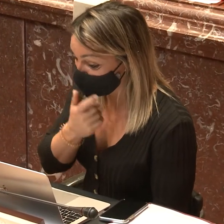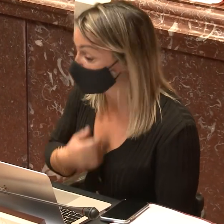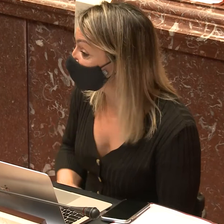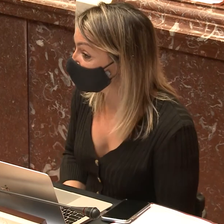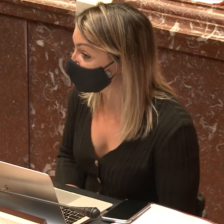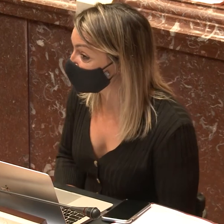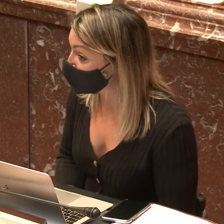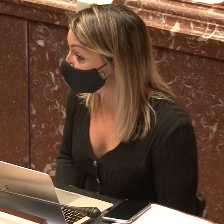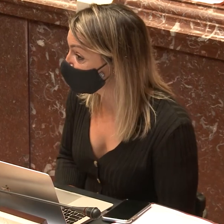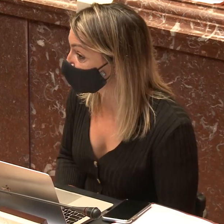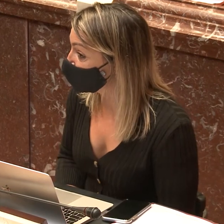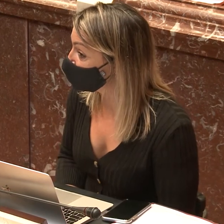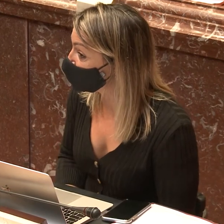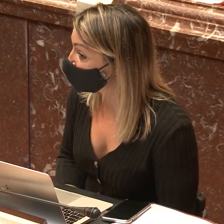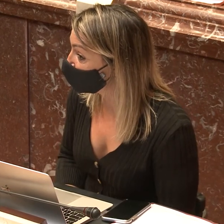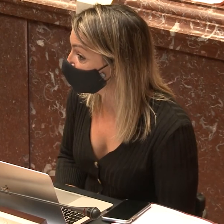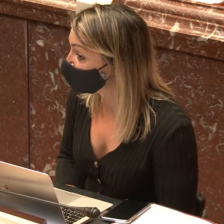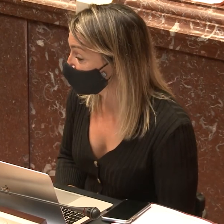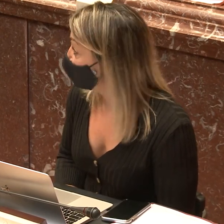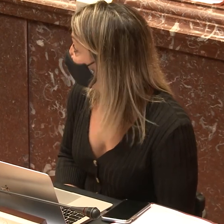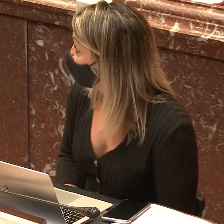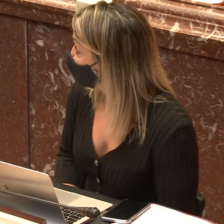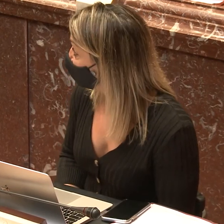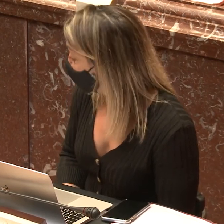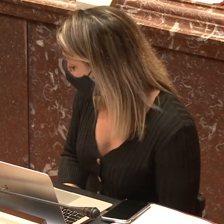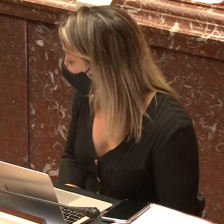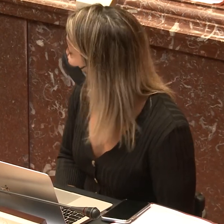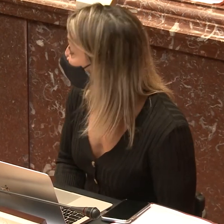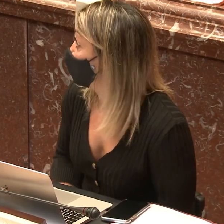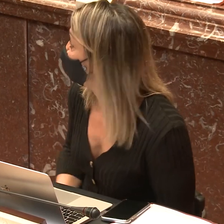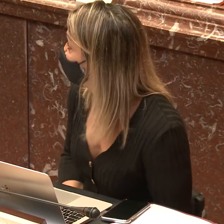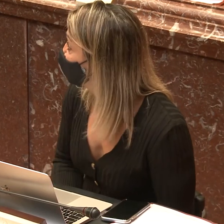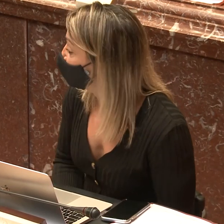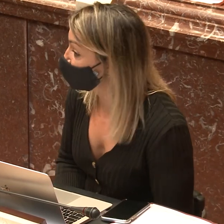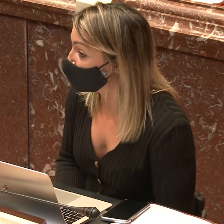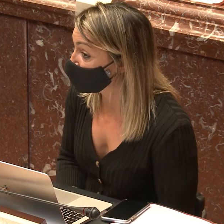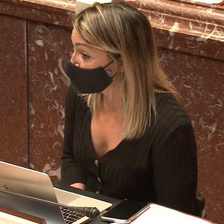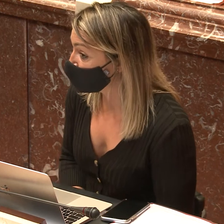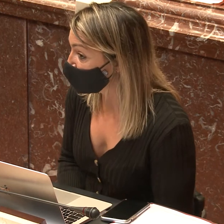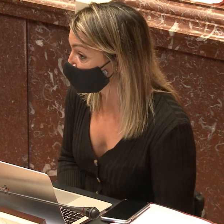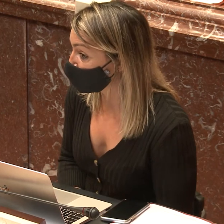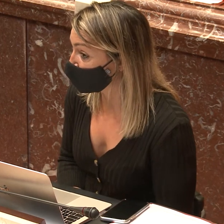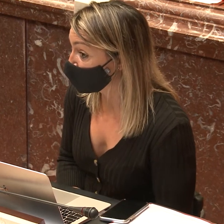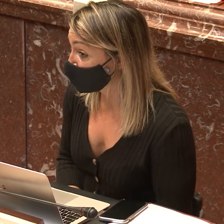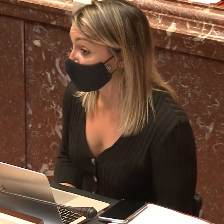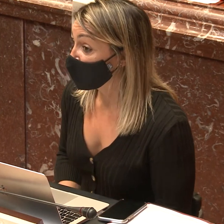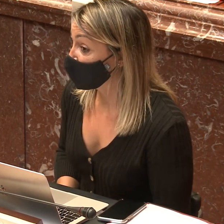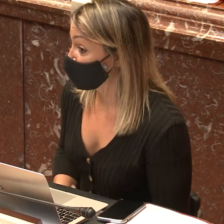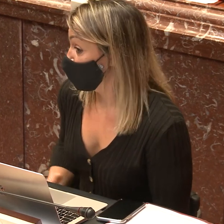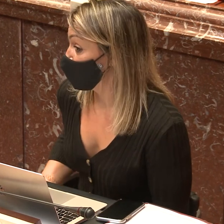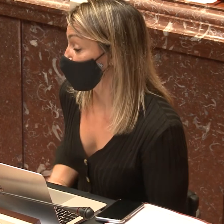Y sí que trabajo mucho con los niños pequeños y que entiendan y vean la discapacidad física en este caso como una cosa normal.